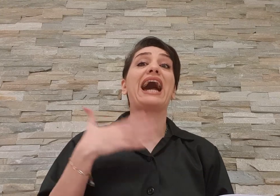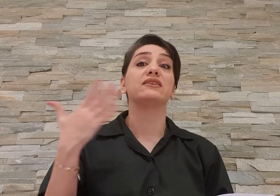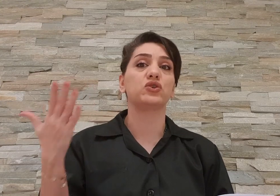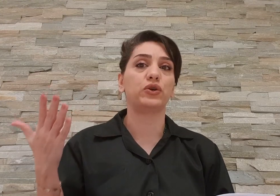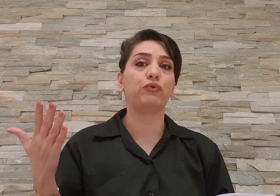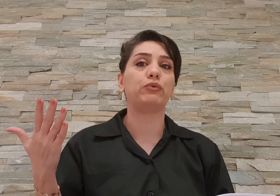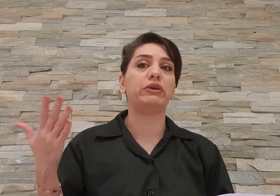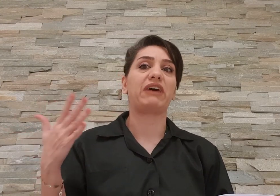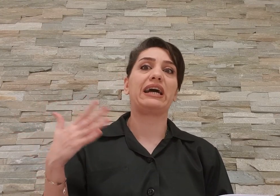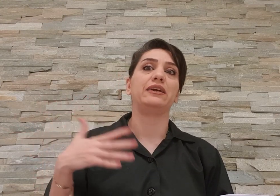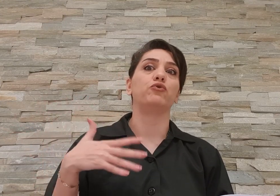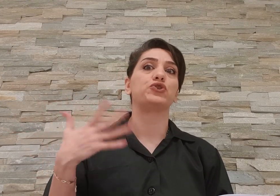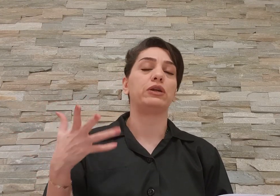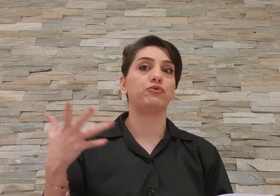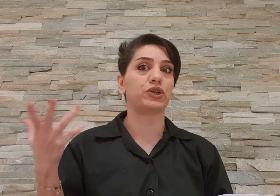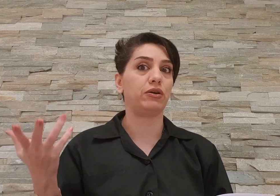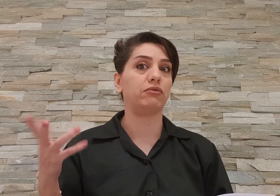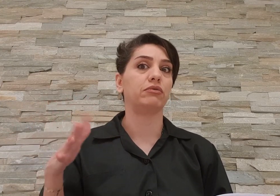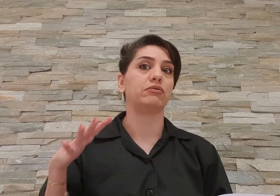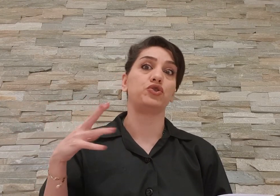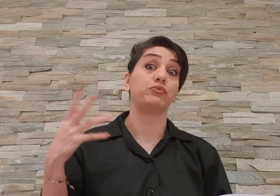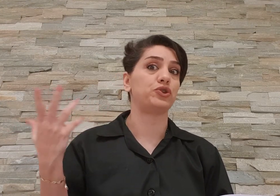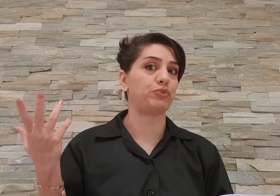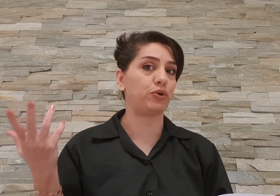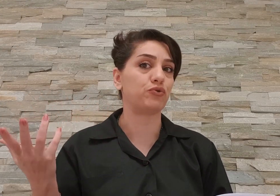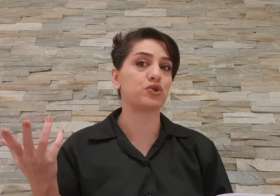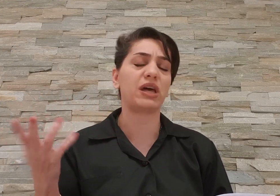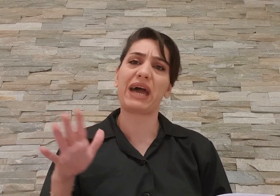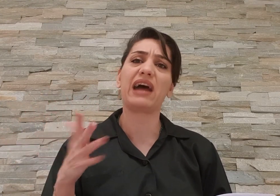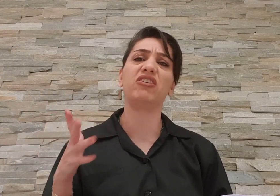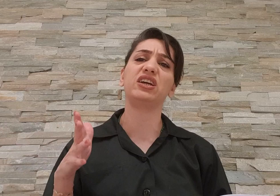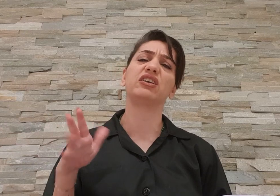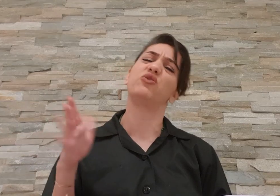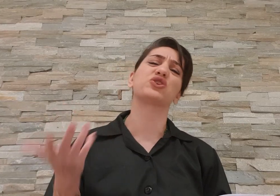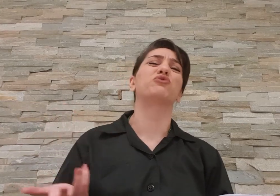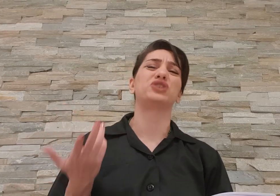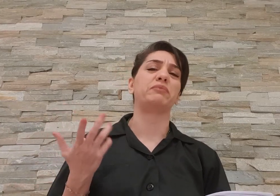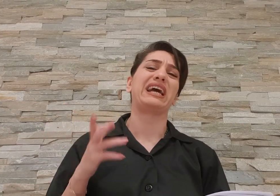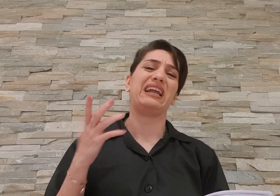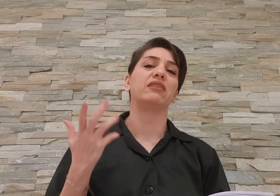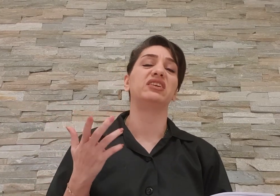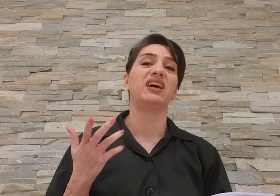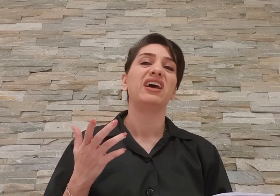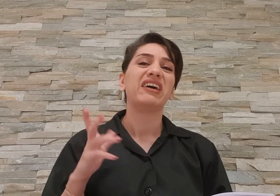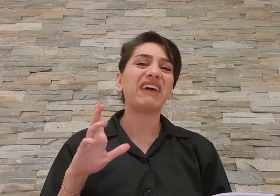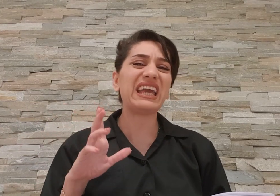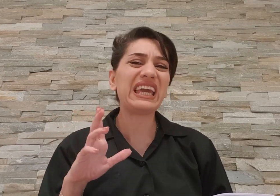انظار عمومی فقط این خوشگل مشکل دارو خوشتیب مشتیب ها رو گذاشتن به هر حال ایرانی ها خوشگل خوشتیب هن علاقایده فقط این